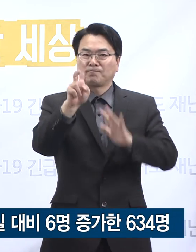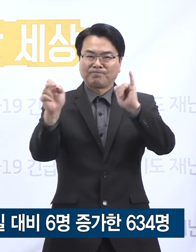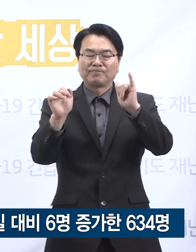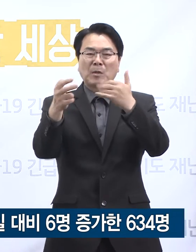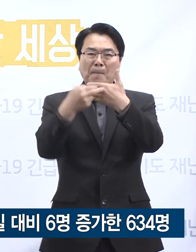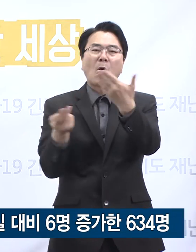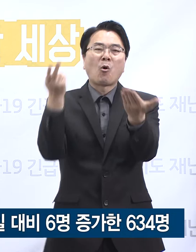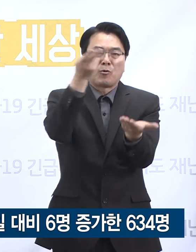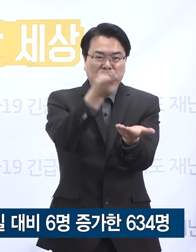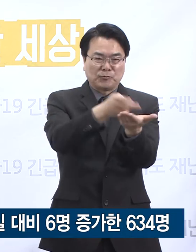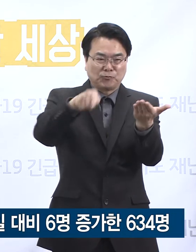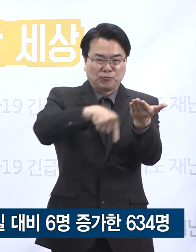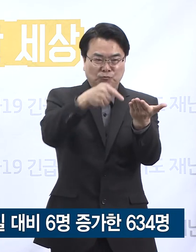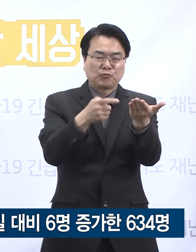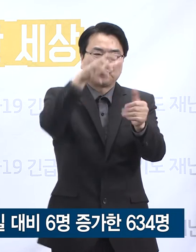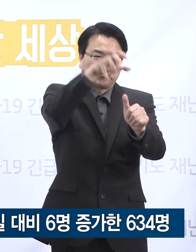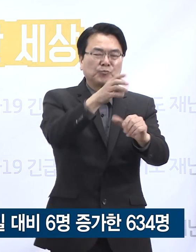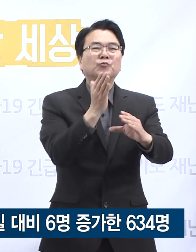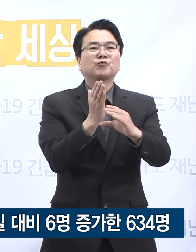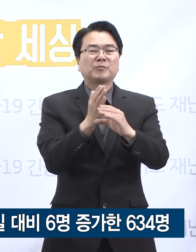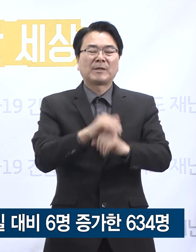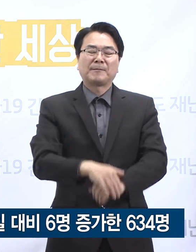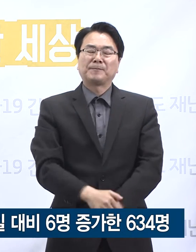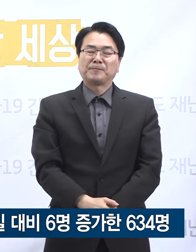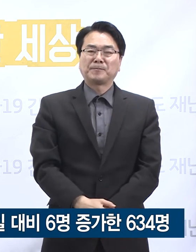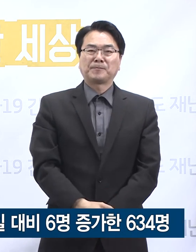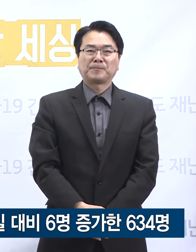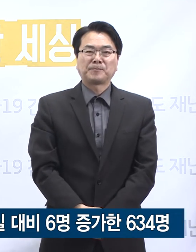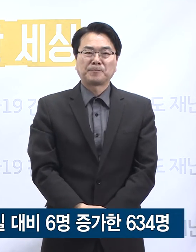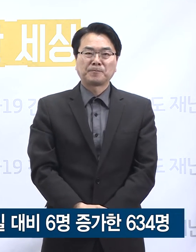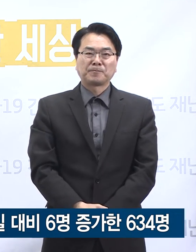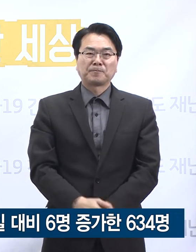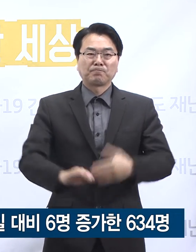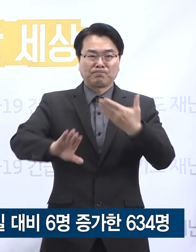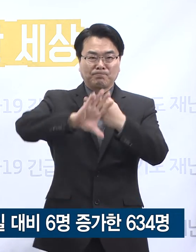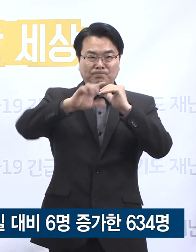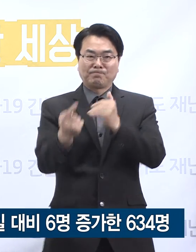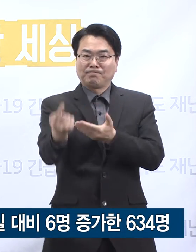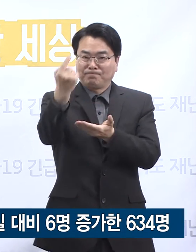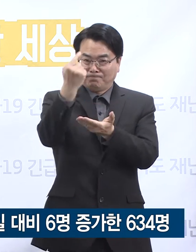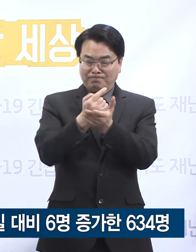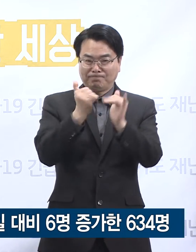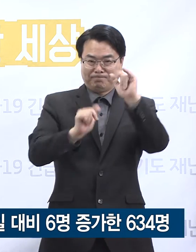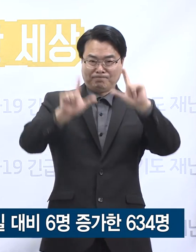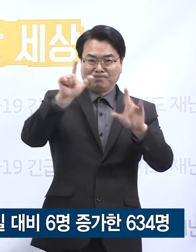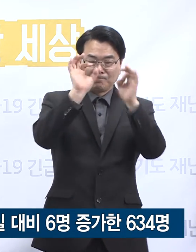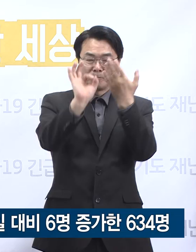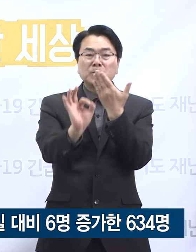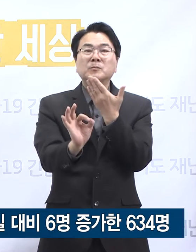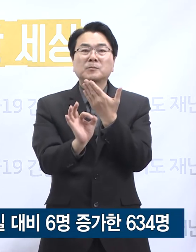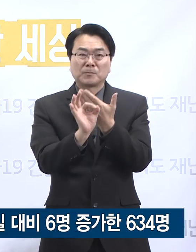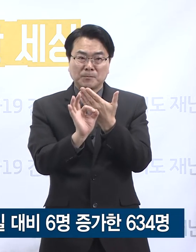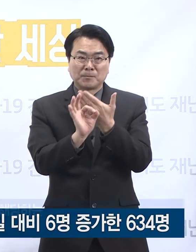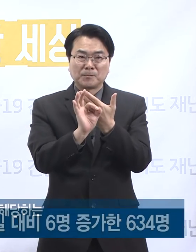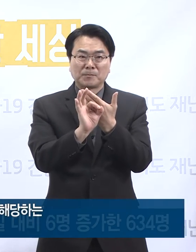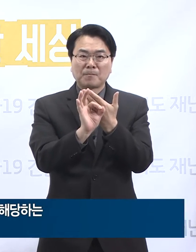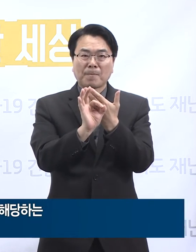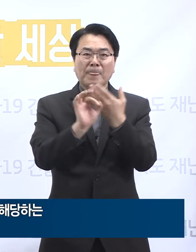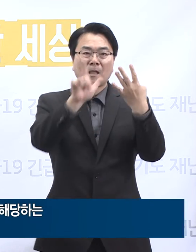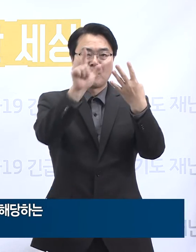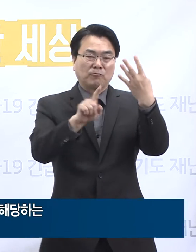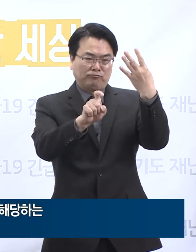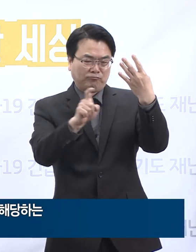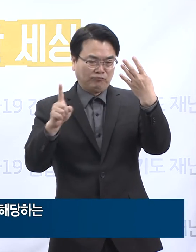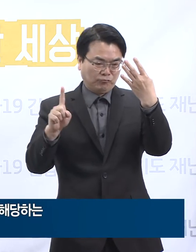생활치료센터에서 격리 중입니다. 해외 입국자 확진 현황을 말씀드리겠습니다. 4월 1일